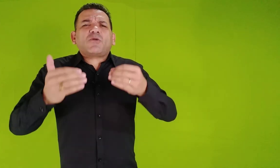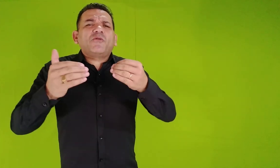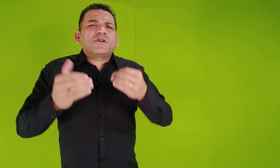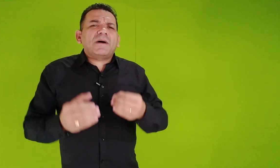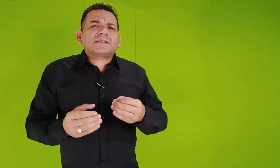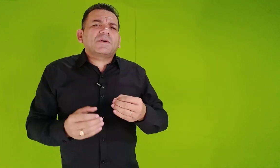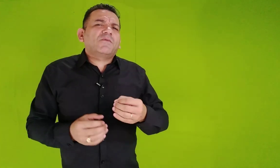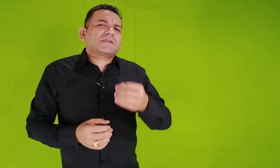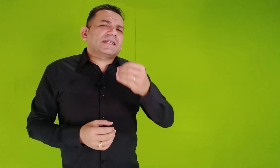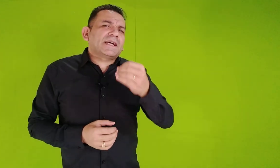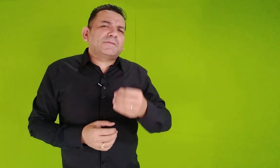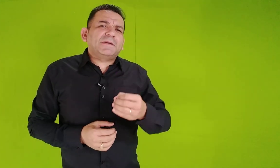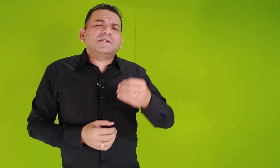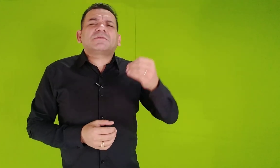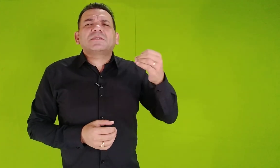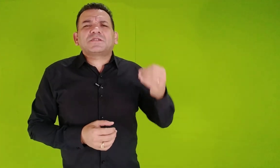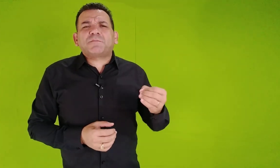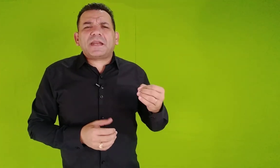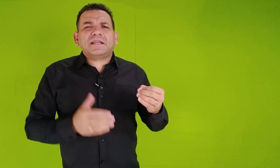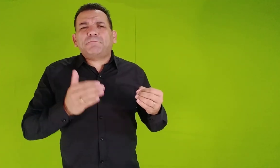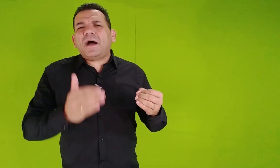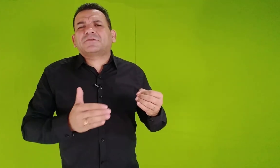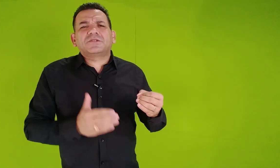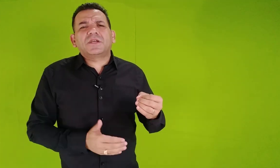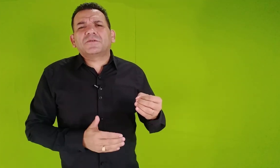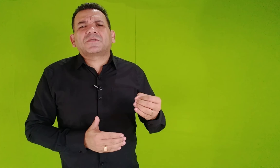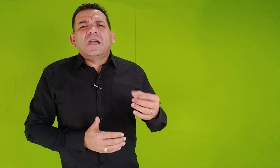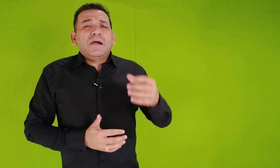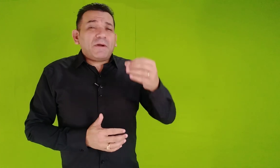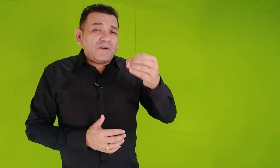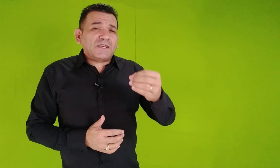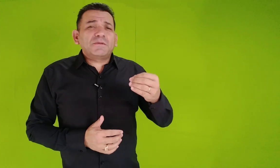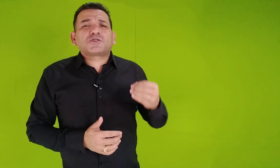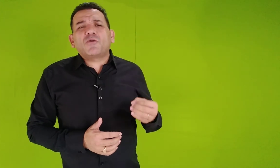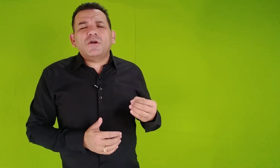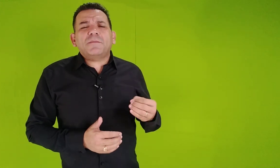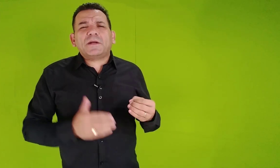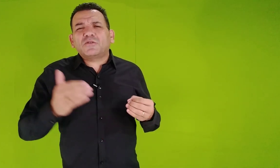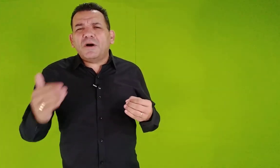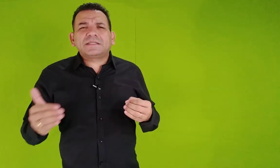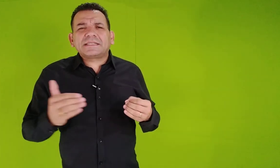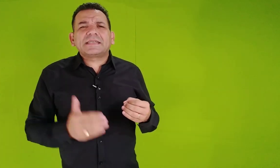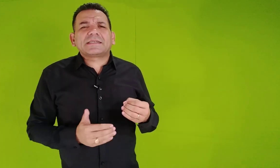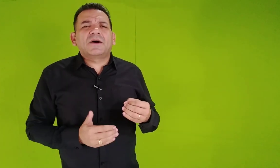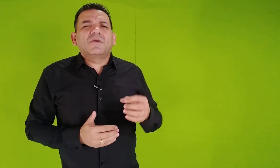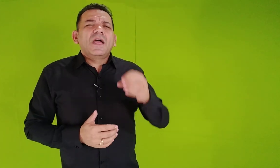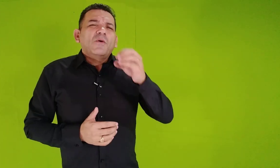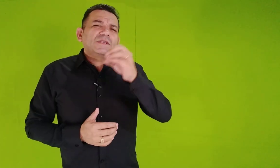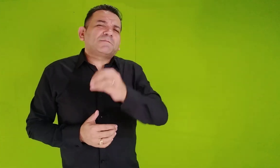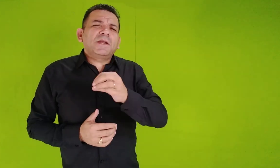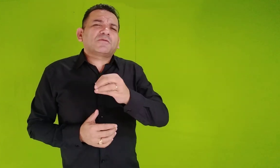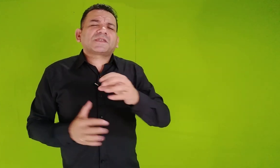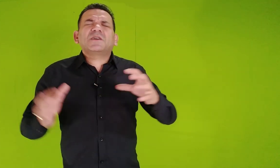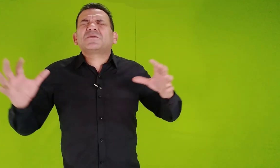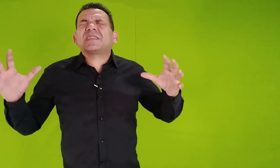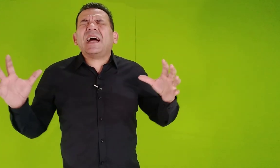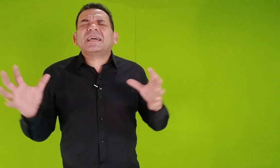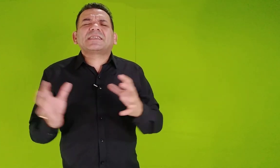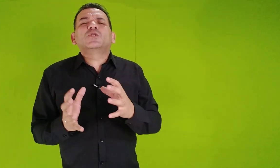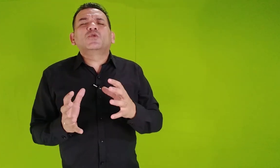confirmação que você tanto pediu, tanto espera da parte de Deus, para fazer uma escolha, para tomar uma decisão, o Espírito Santo traga essa luz